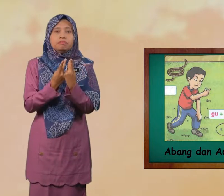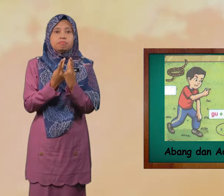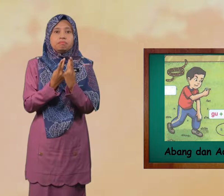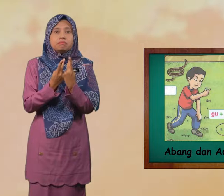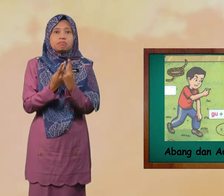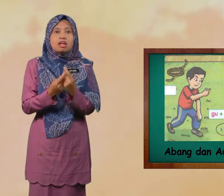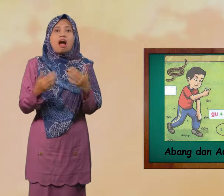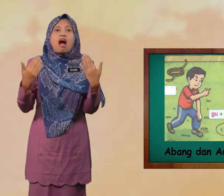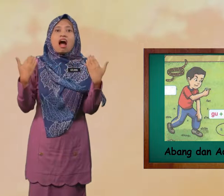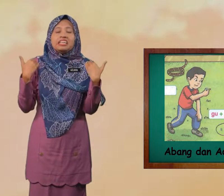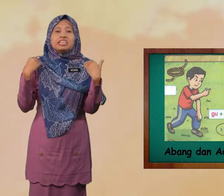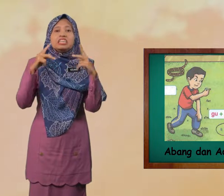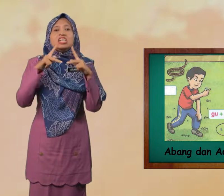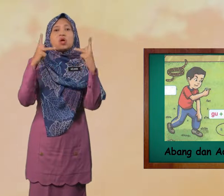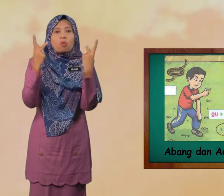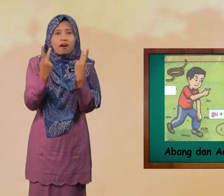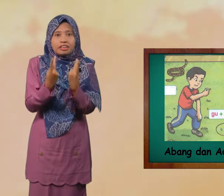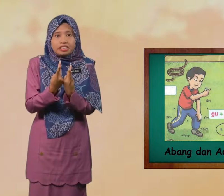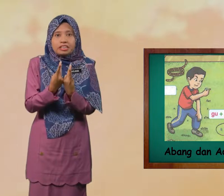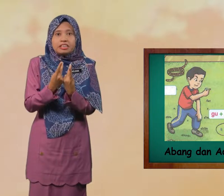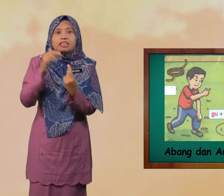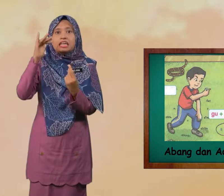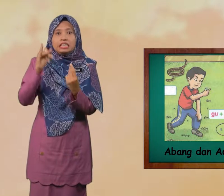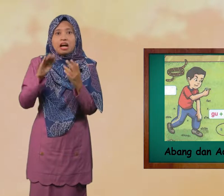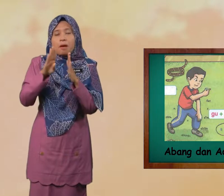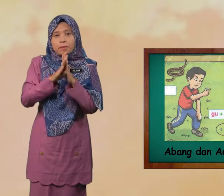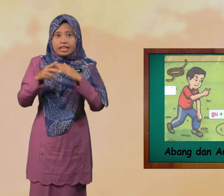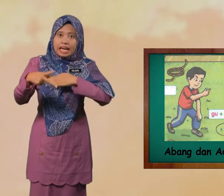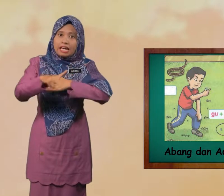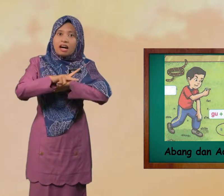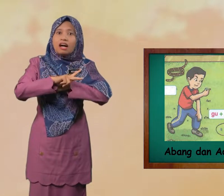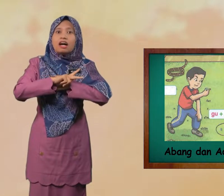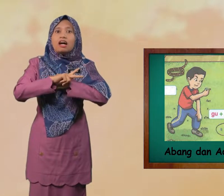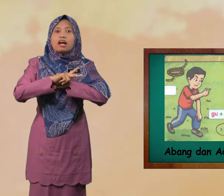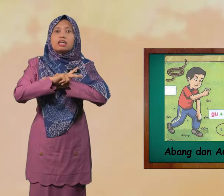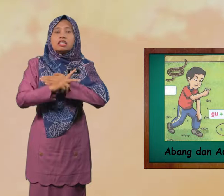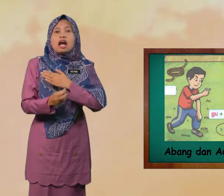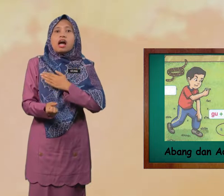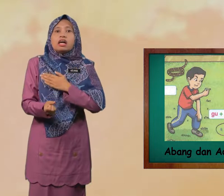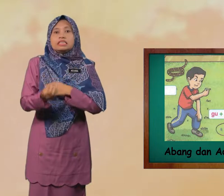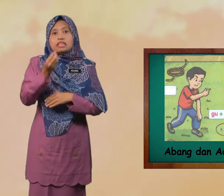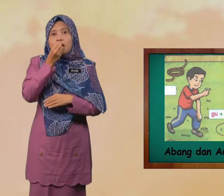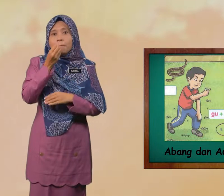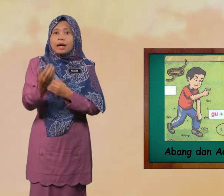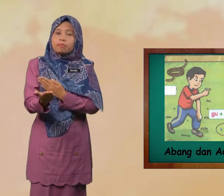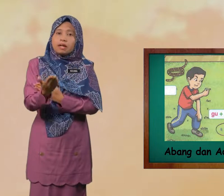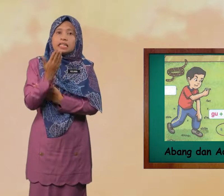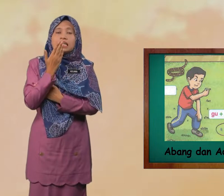Ada Keluarga Yang Berkelah Sarapan Pagi